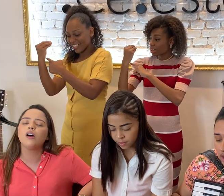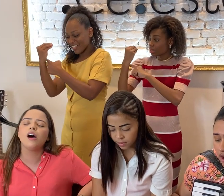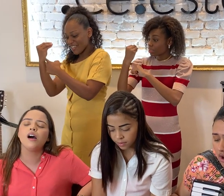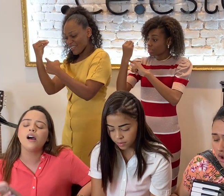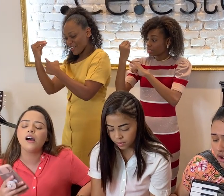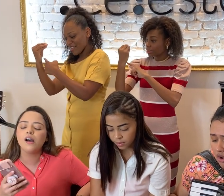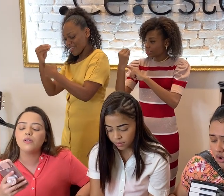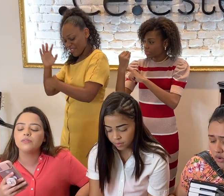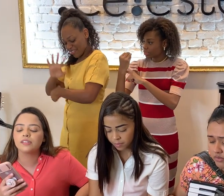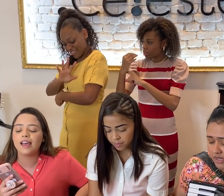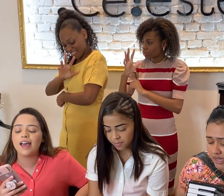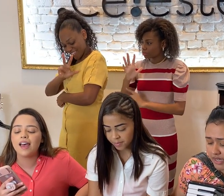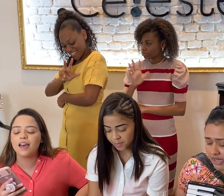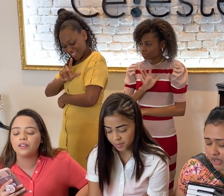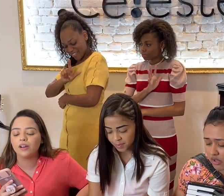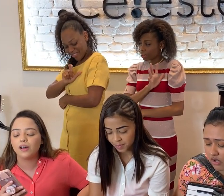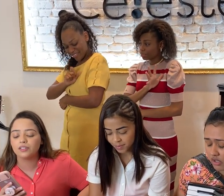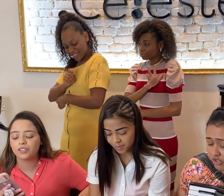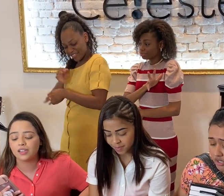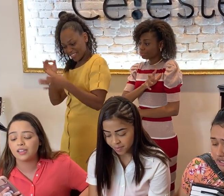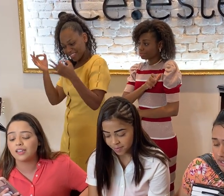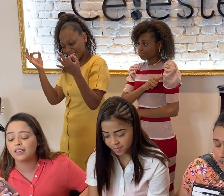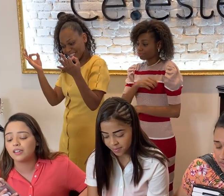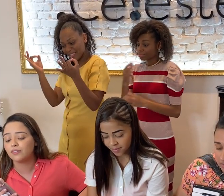vamos eludir.